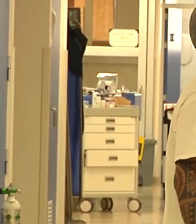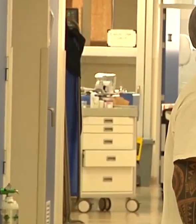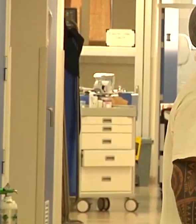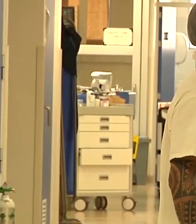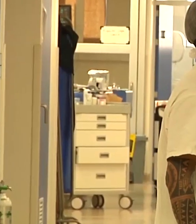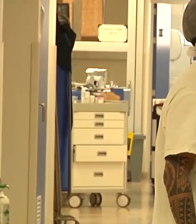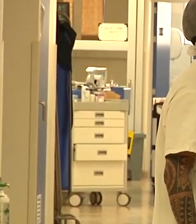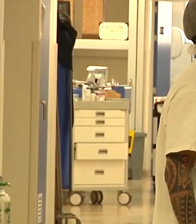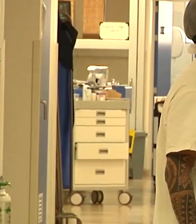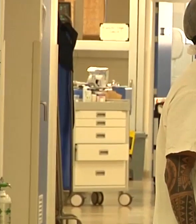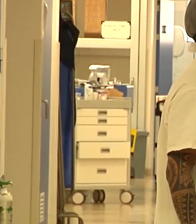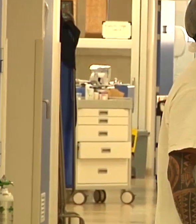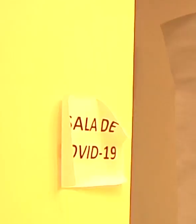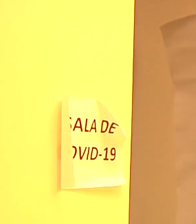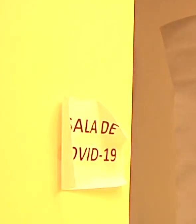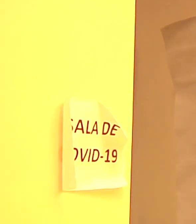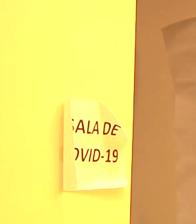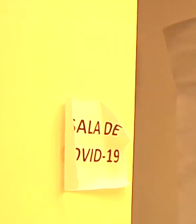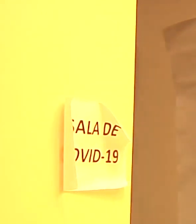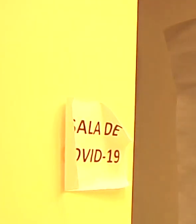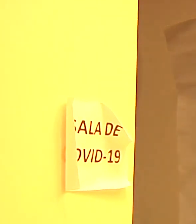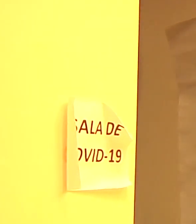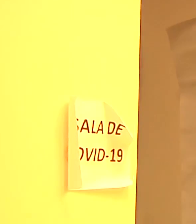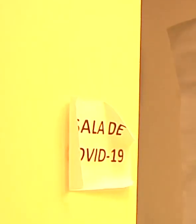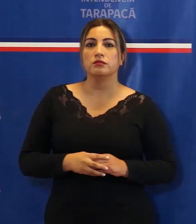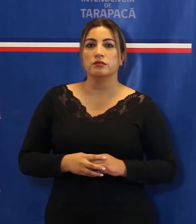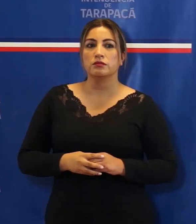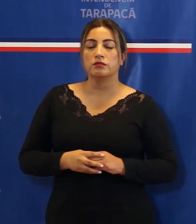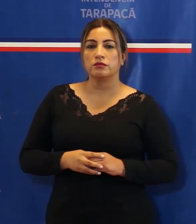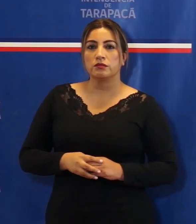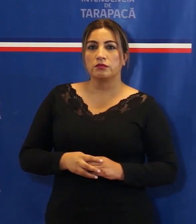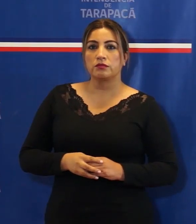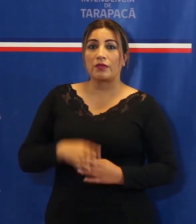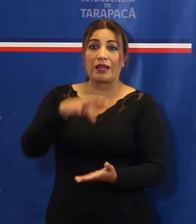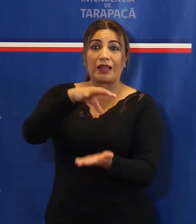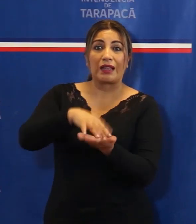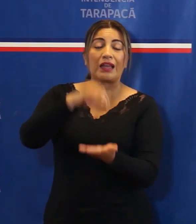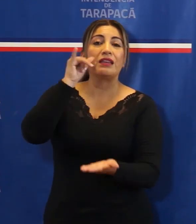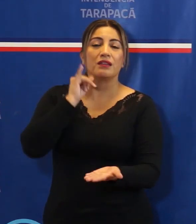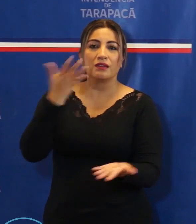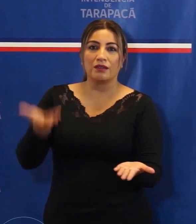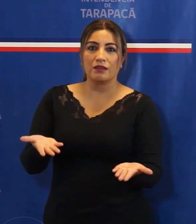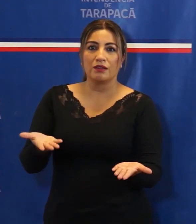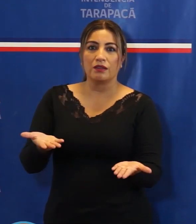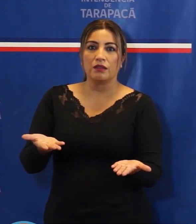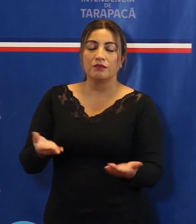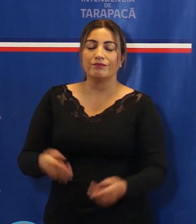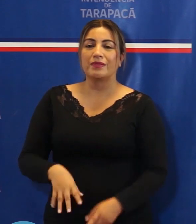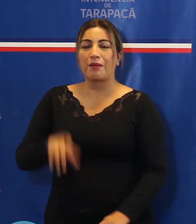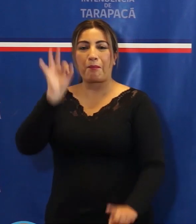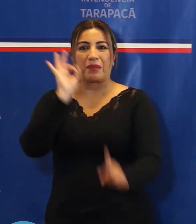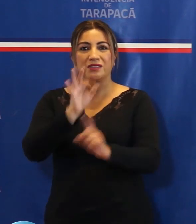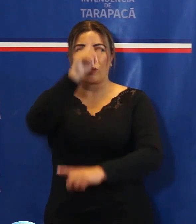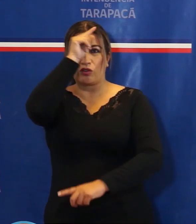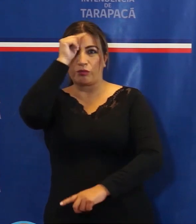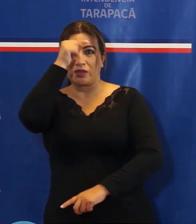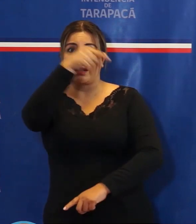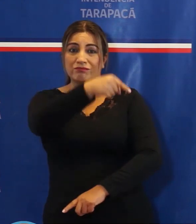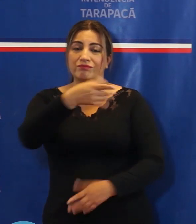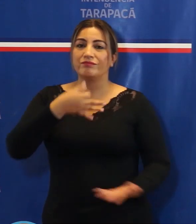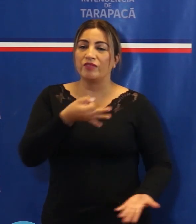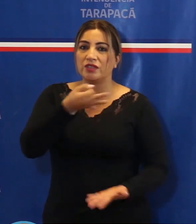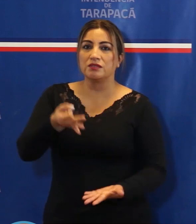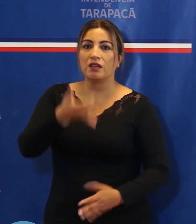cifras también aumentan día a día. Respecto a cómo está la región y particularmente el hospital, podemos nombrar que en este